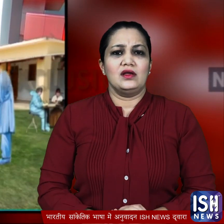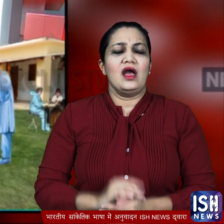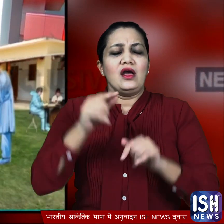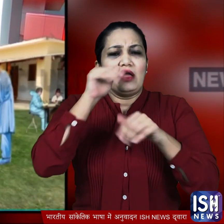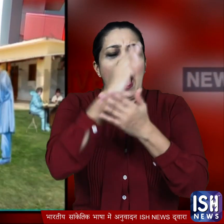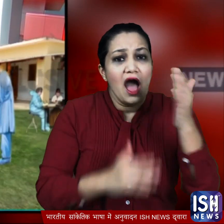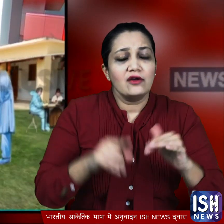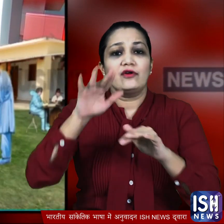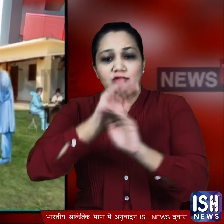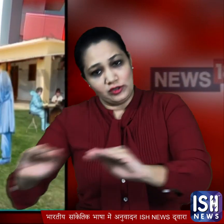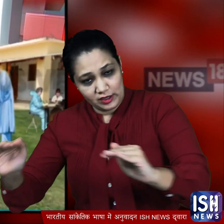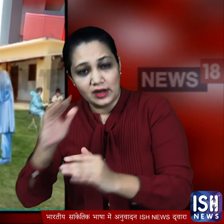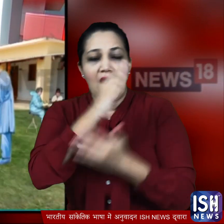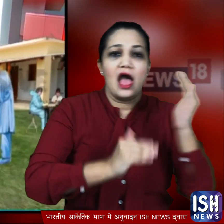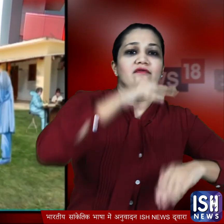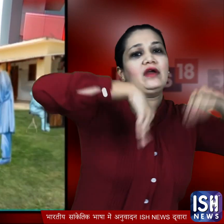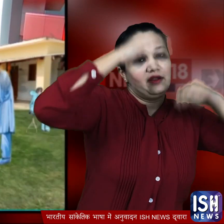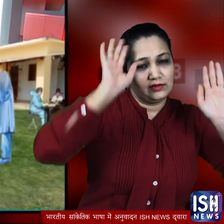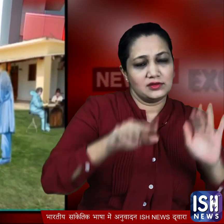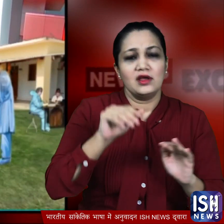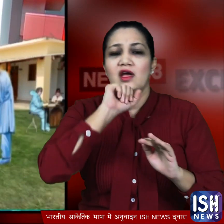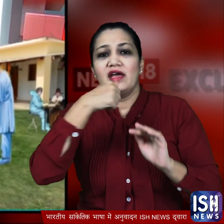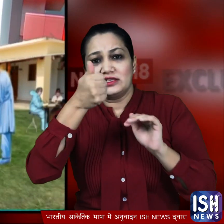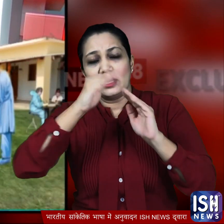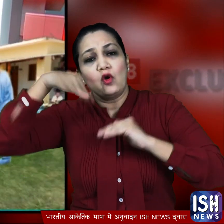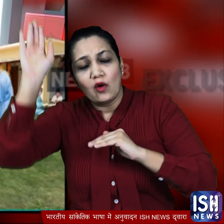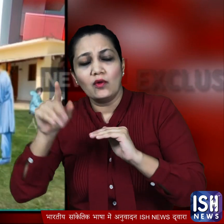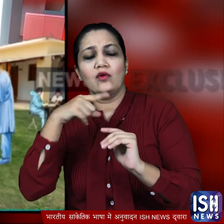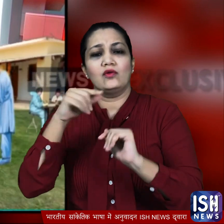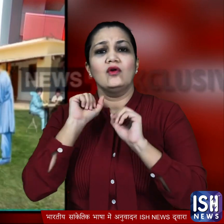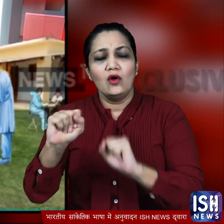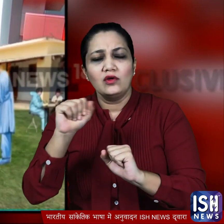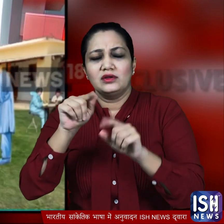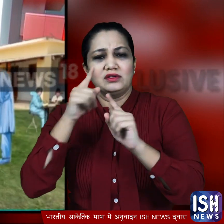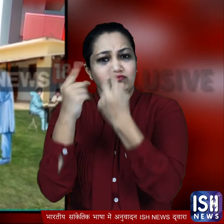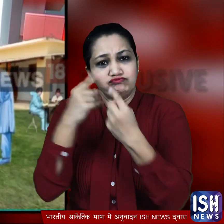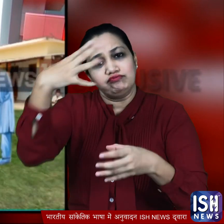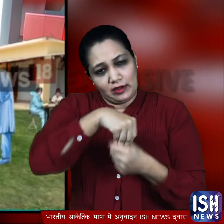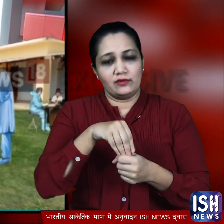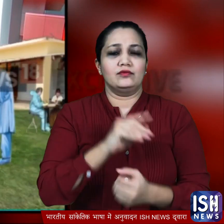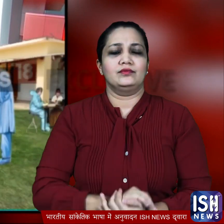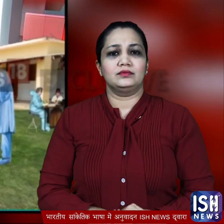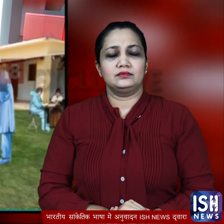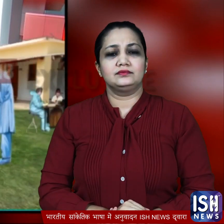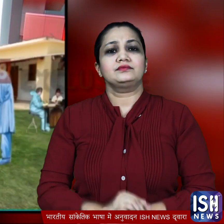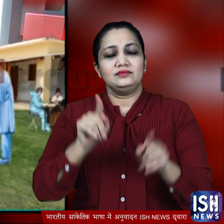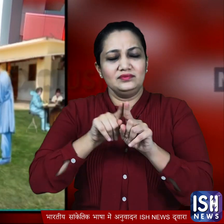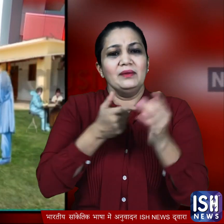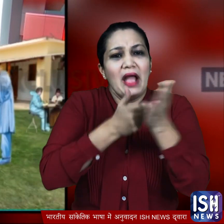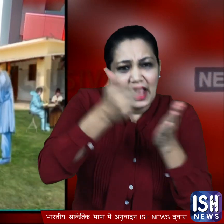बच्चों के लिए जाएंगी ऐसा पहली बार होगा जब 6 साल से जादा उमर के बच्चों को सेरो सर्वे में शामिल किया जाएगा इसके लावा ग्रामीन इलाकों से भी